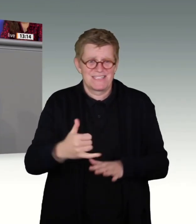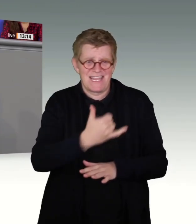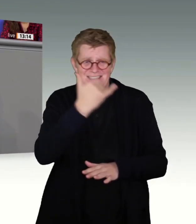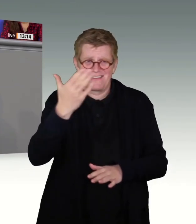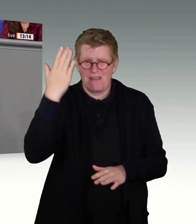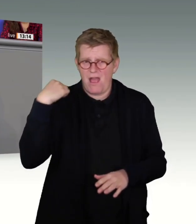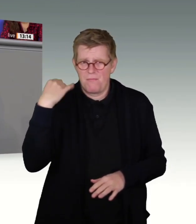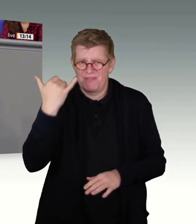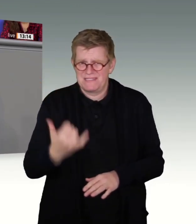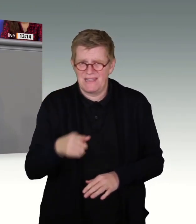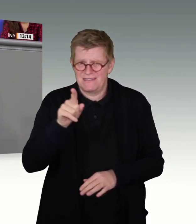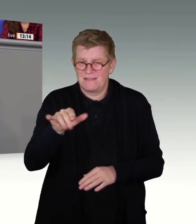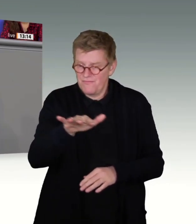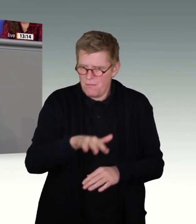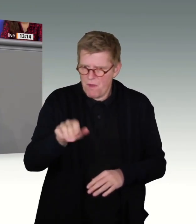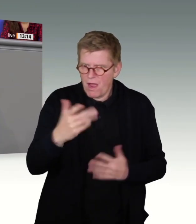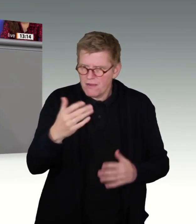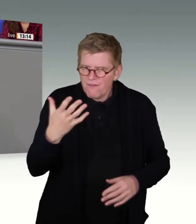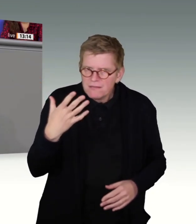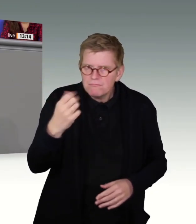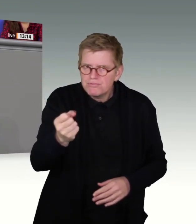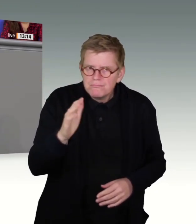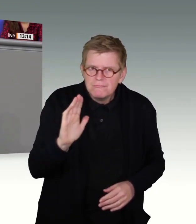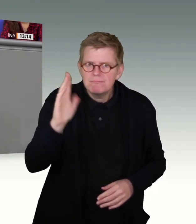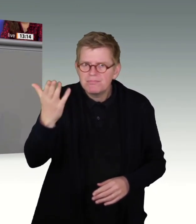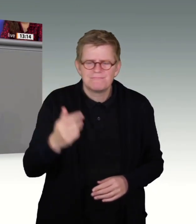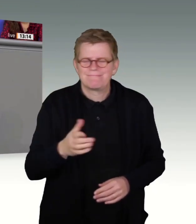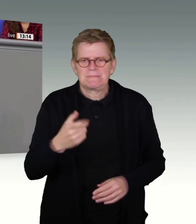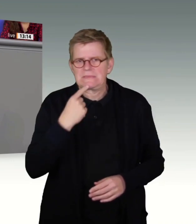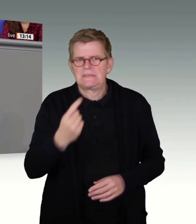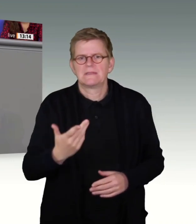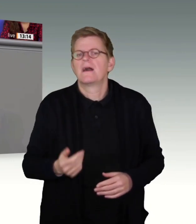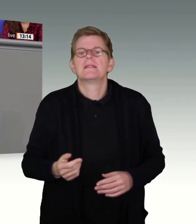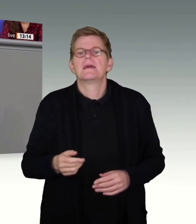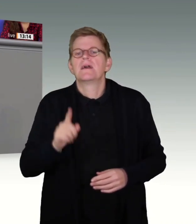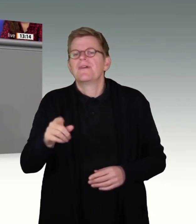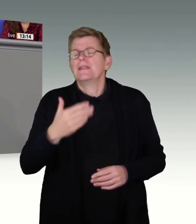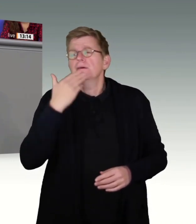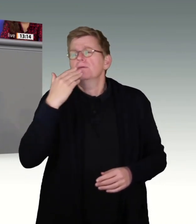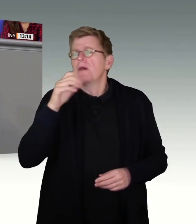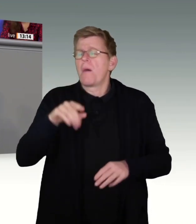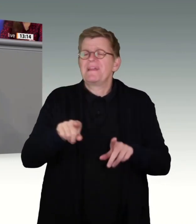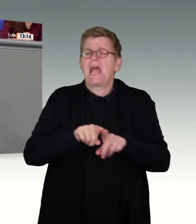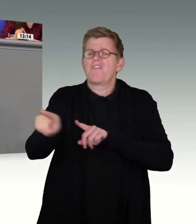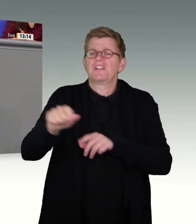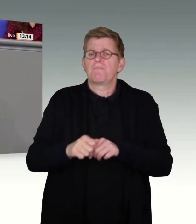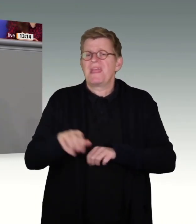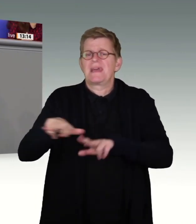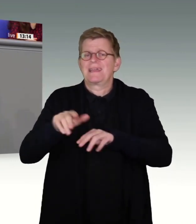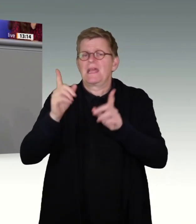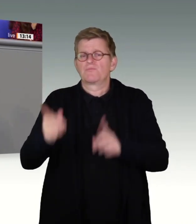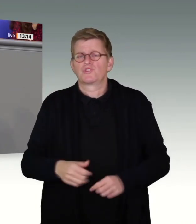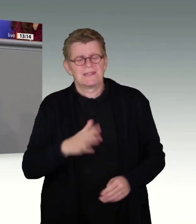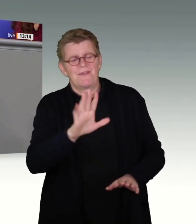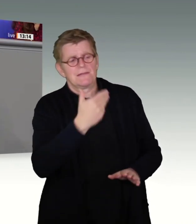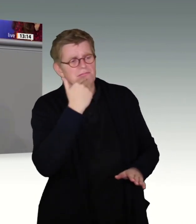in dem Bereich erreicht haben. Und Sie sagen ja so schön, hätten Sie nicht mit der FDP regieren müssen, hätten Sie nicht mit der